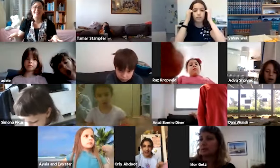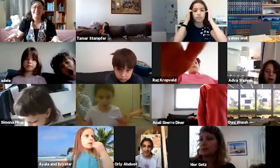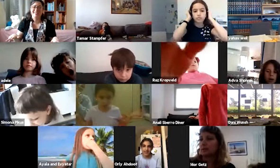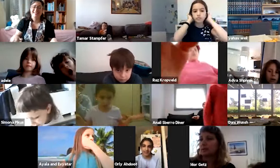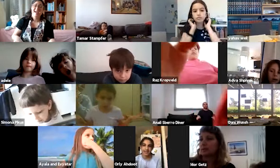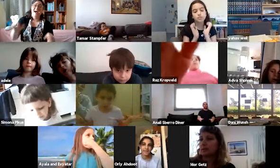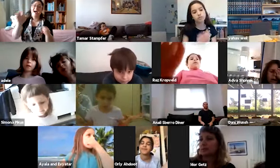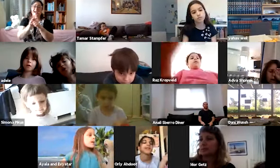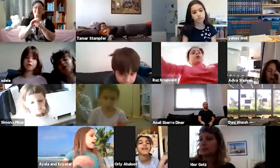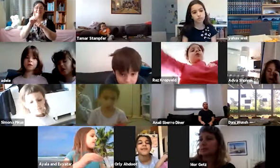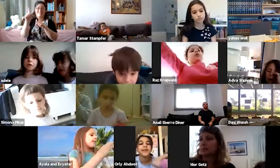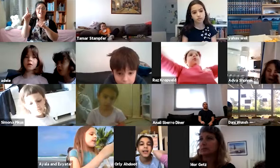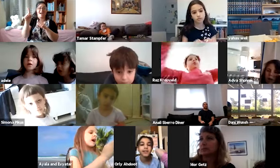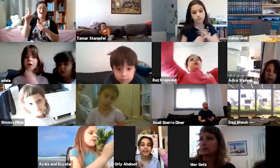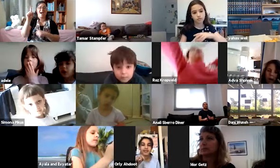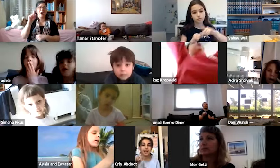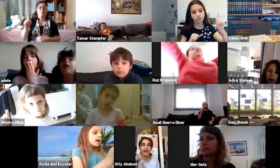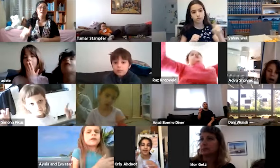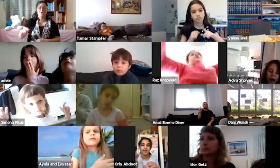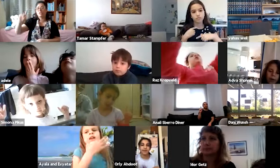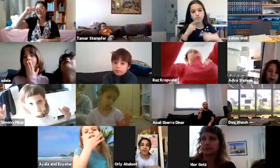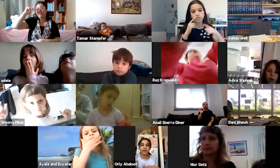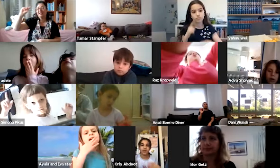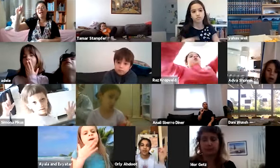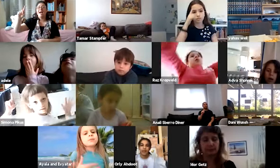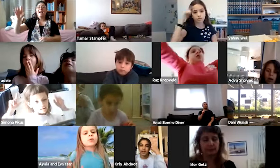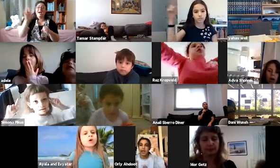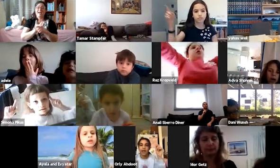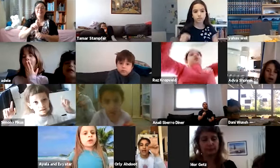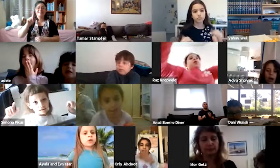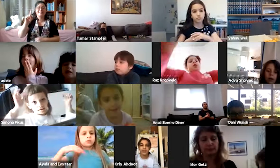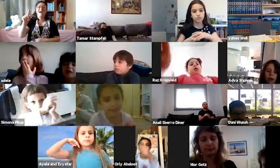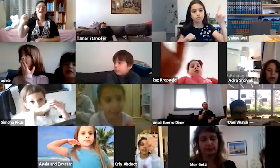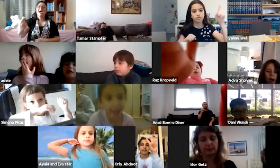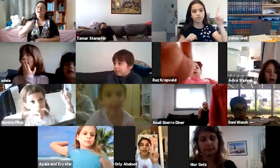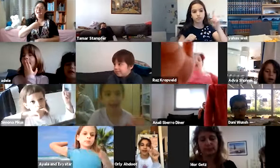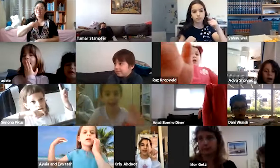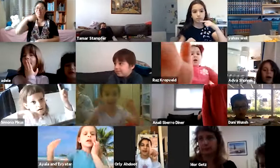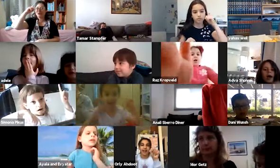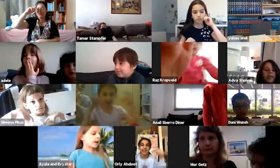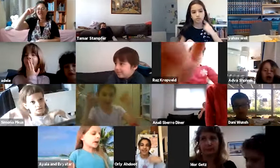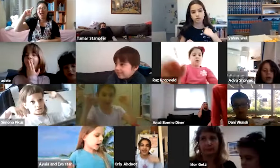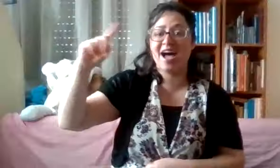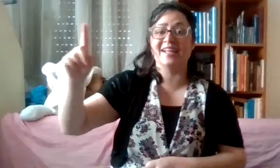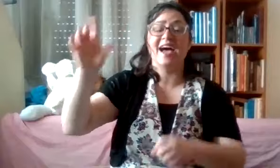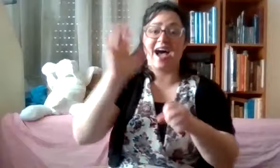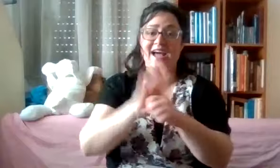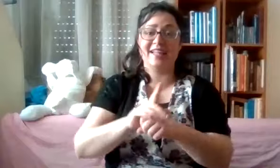אחד עשר מי יודע. אחד עשר, אני יודעת. אחד